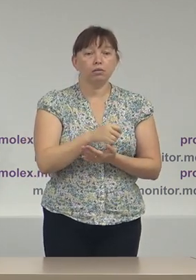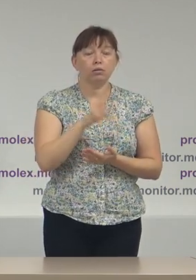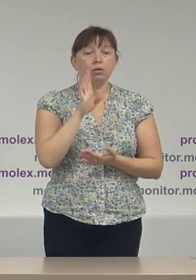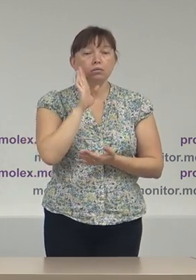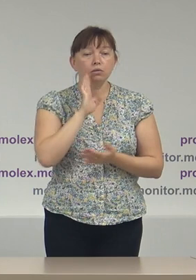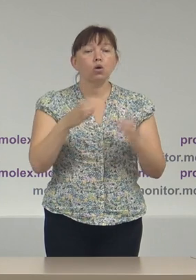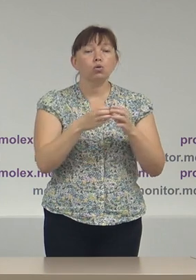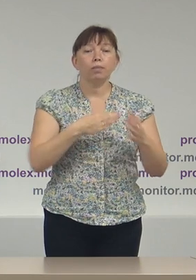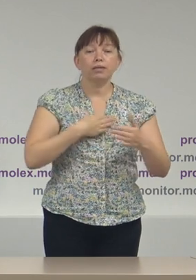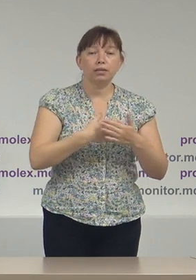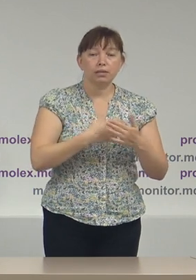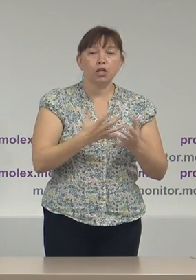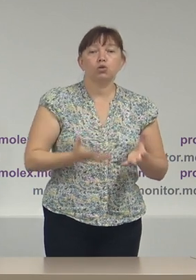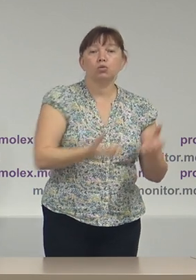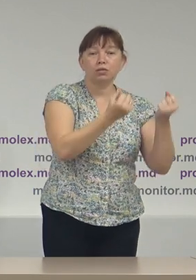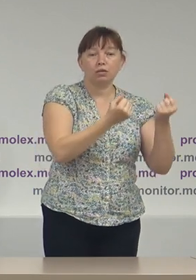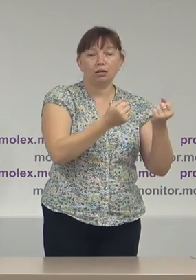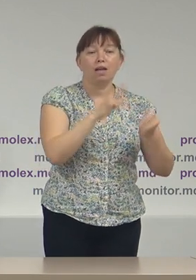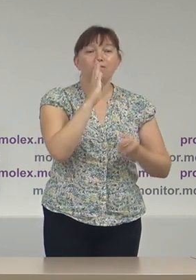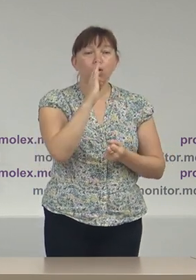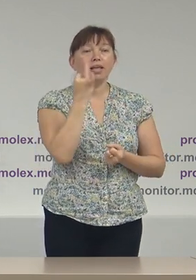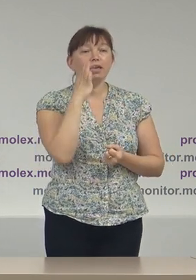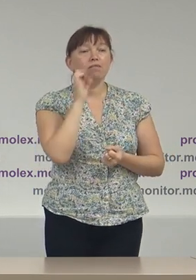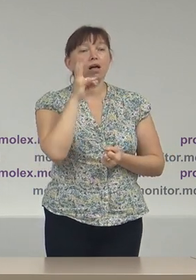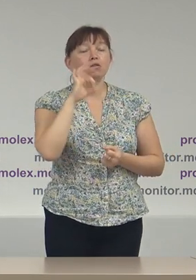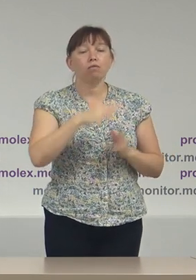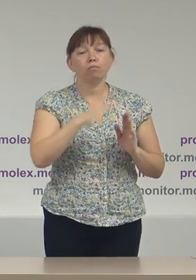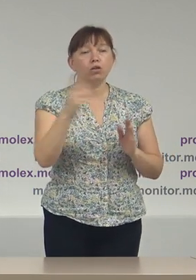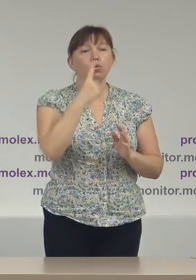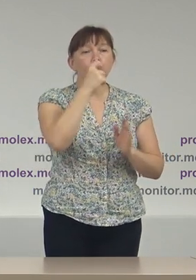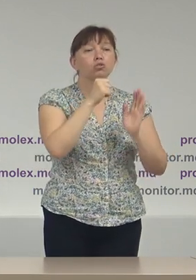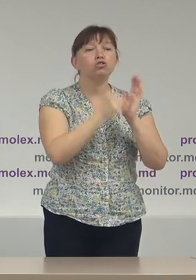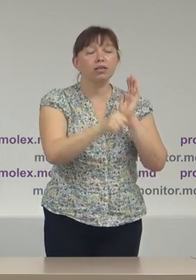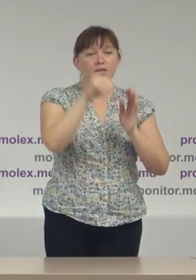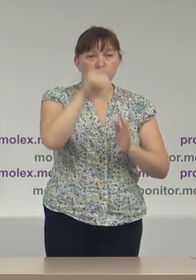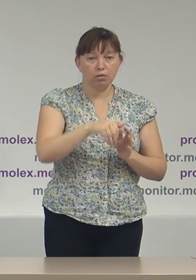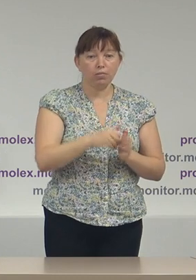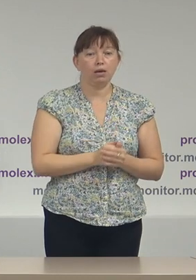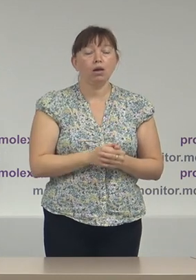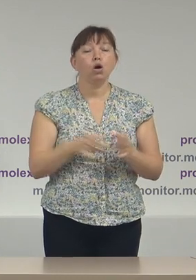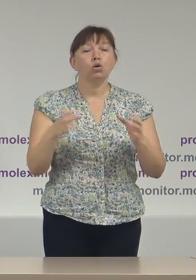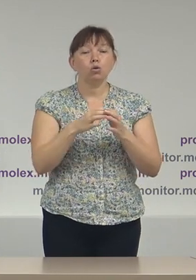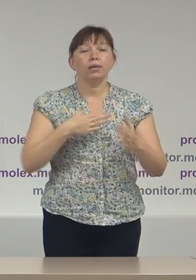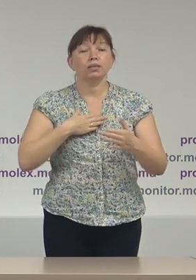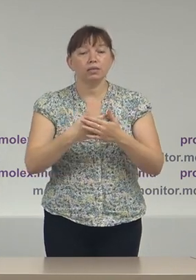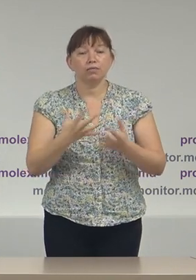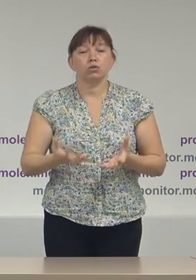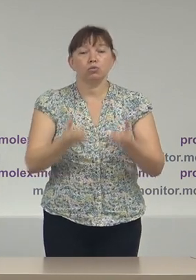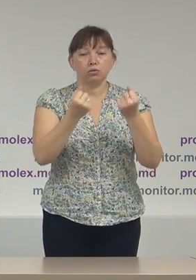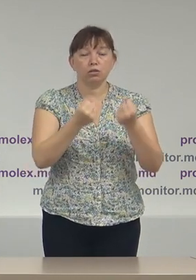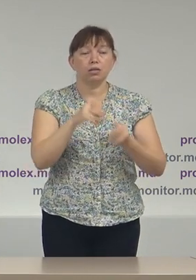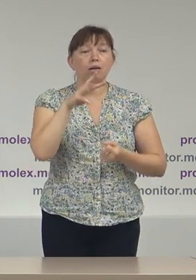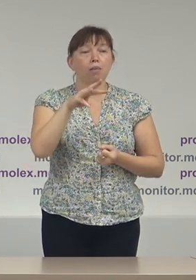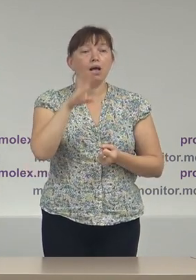grupul de inițiativă în susținerea doamnei Violeta Ivanov peste 650.000 mii, grupul de inițiativă în susținerea